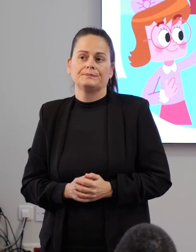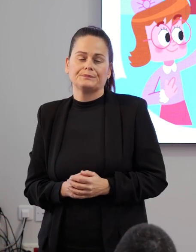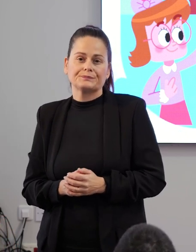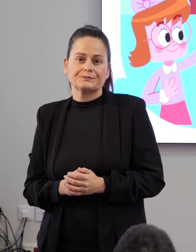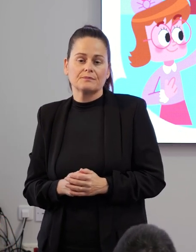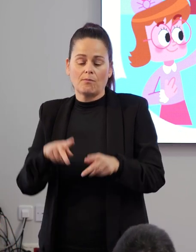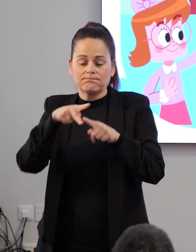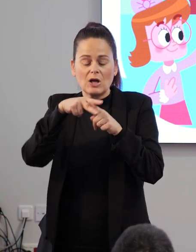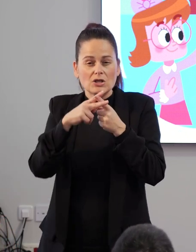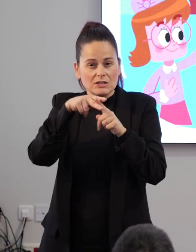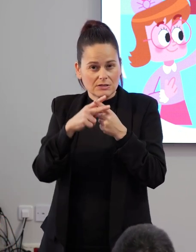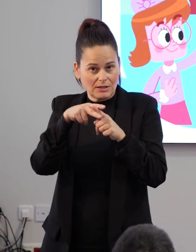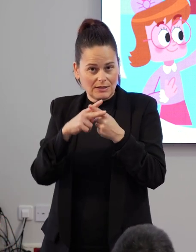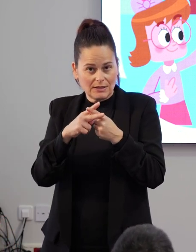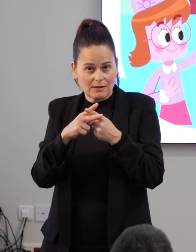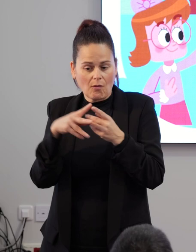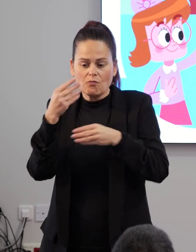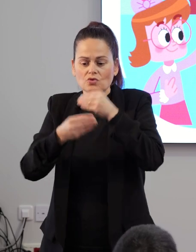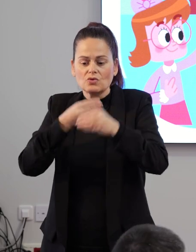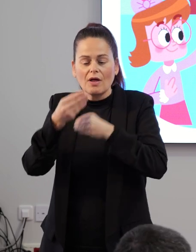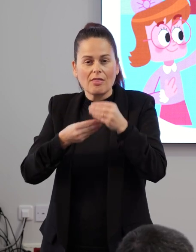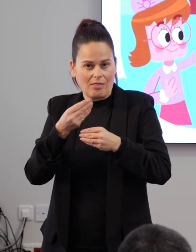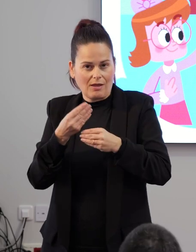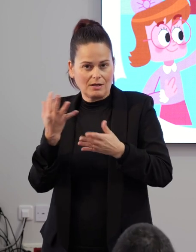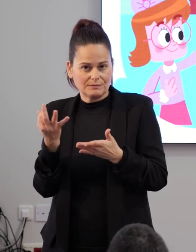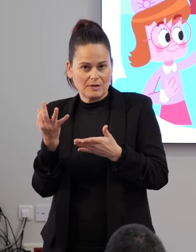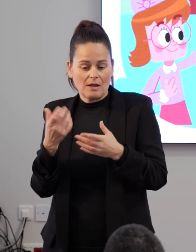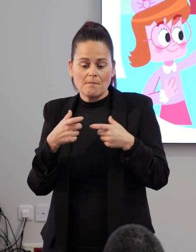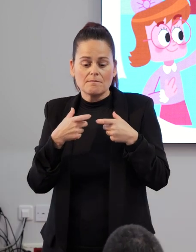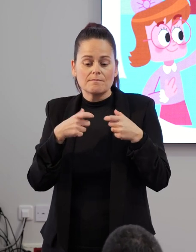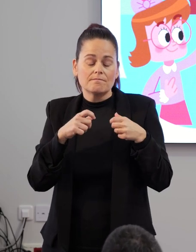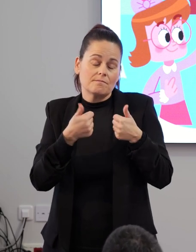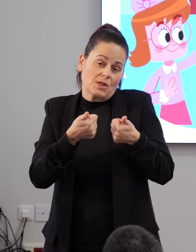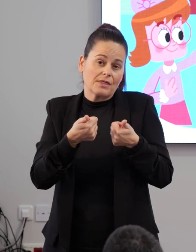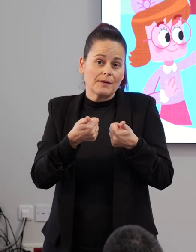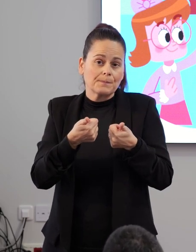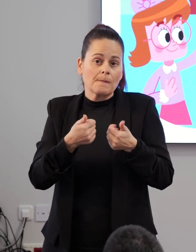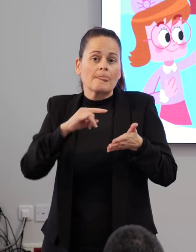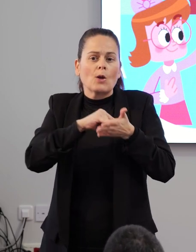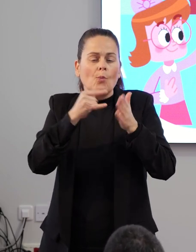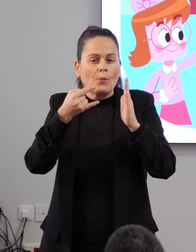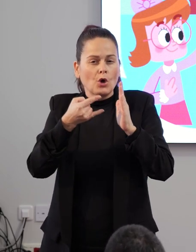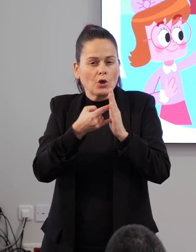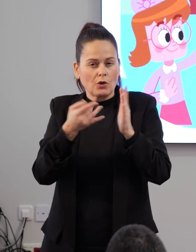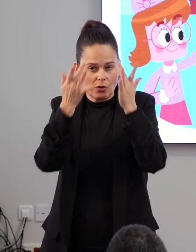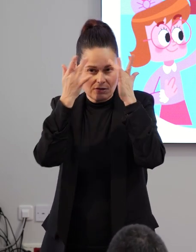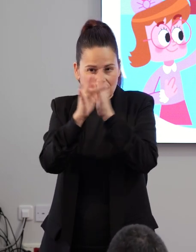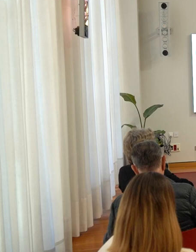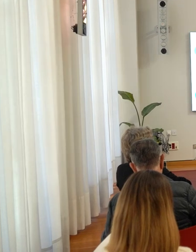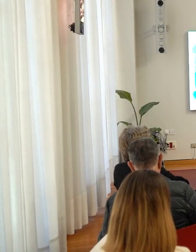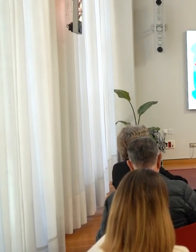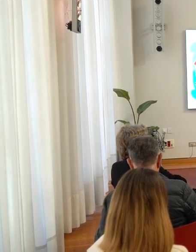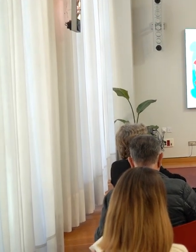Los talleres que vamos a hacer y las actividades comenzarían por la continuidad del proyecto de sensibilización